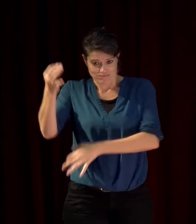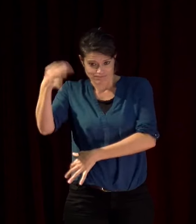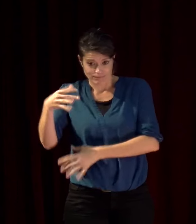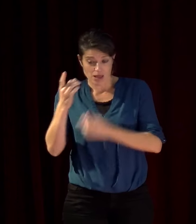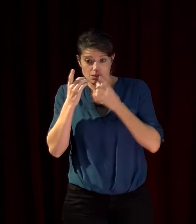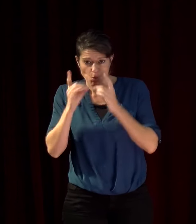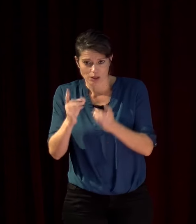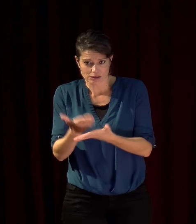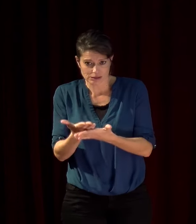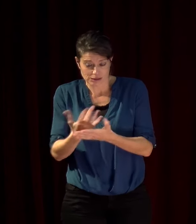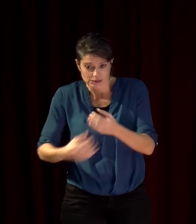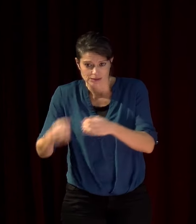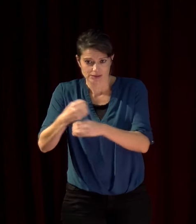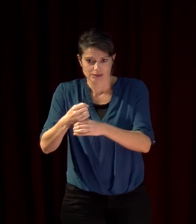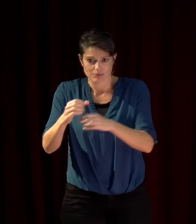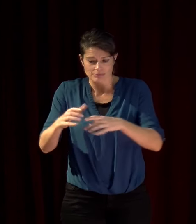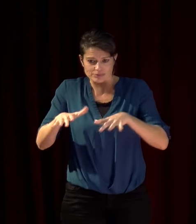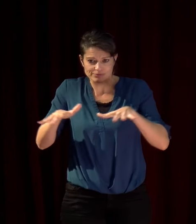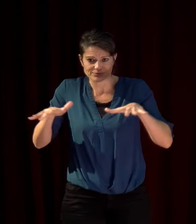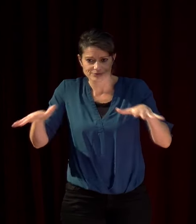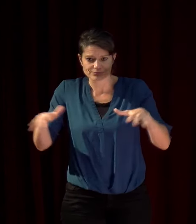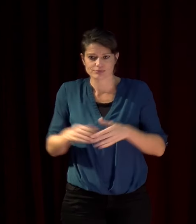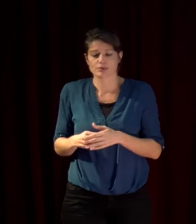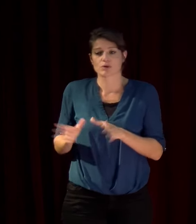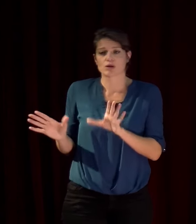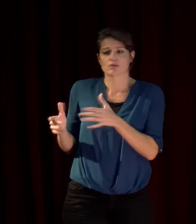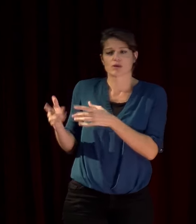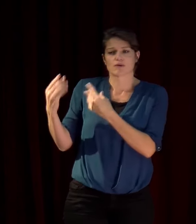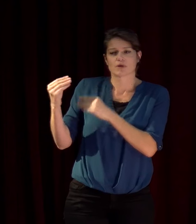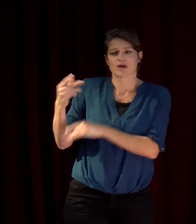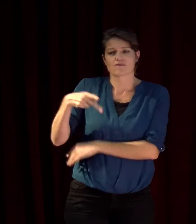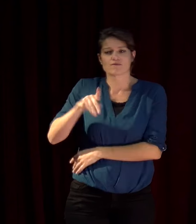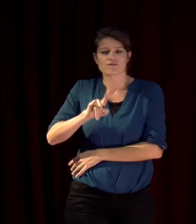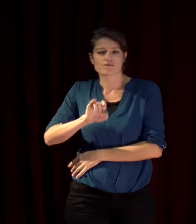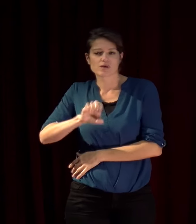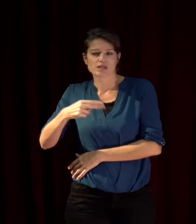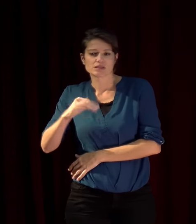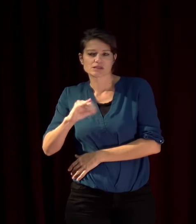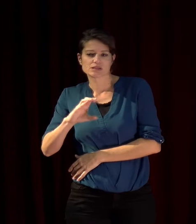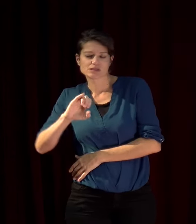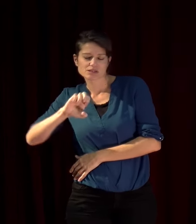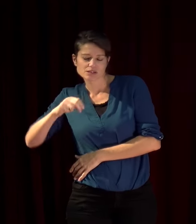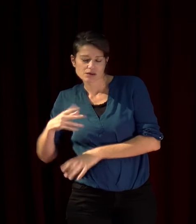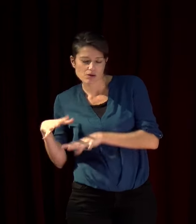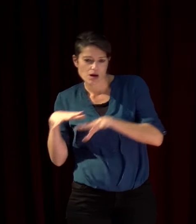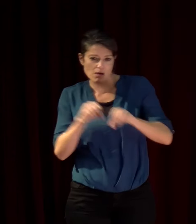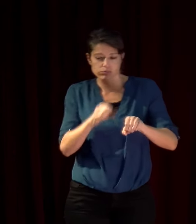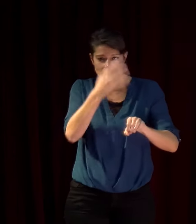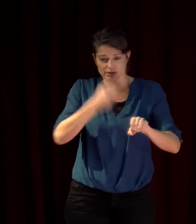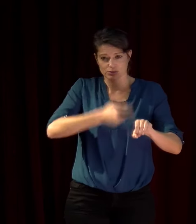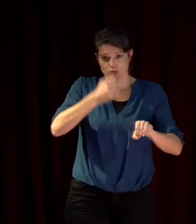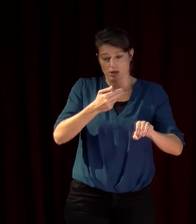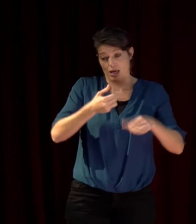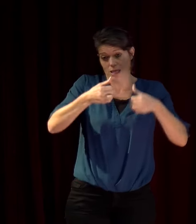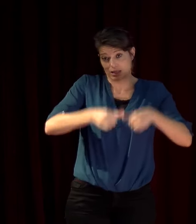s'est élargie les phéniciens sont arrivés en Afrique du Nord ils sont restés 7 siècles ensuite le